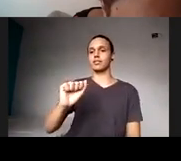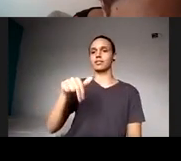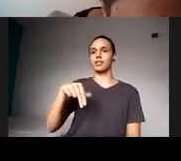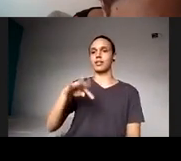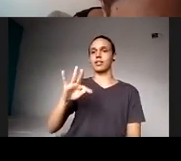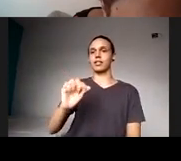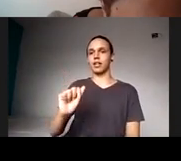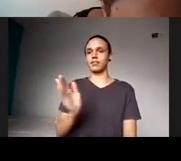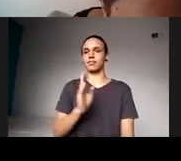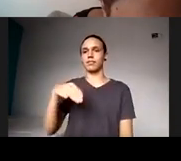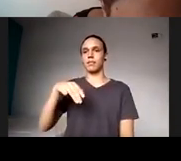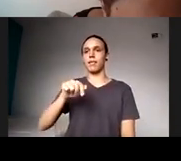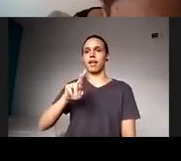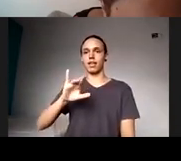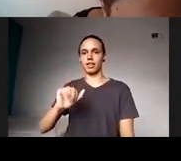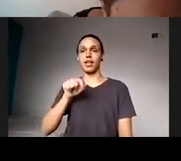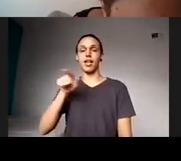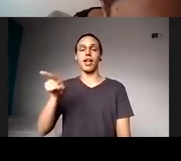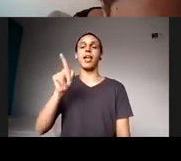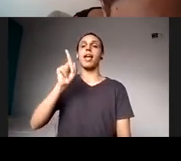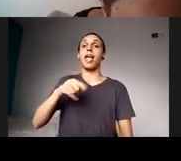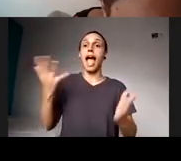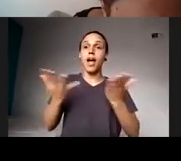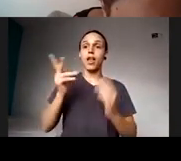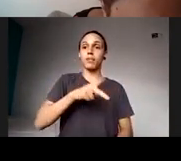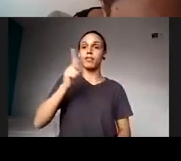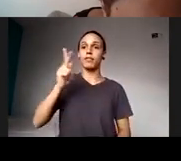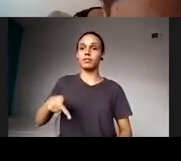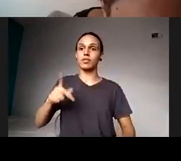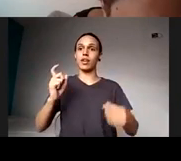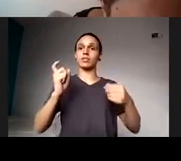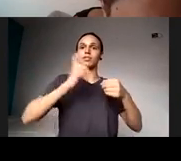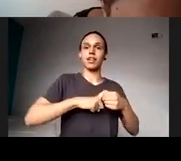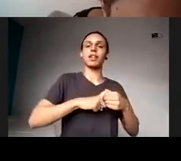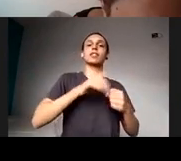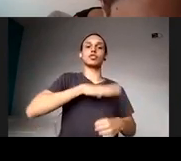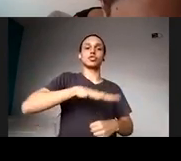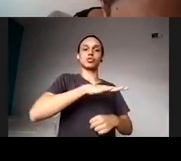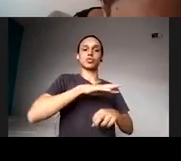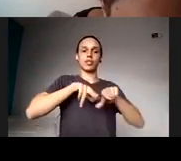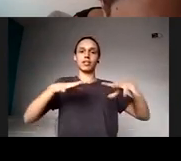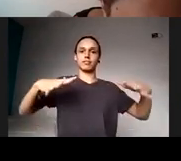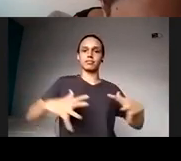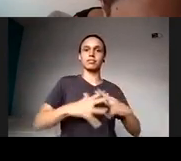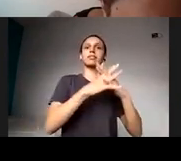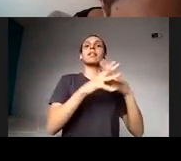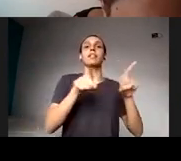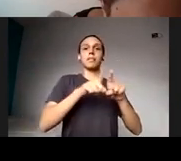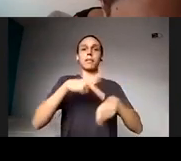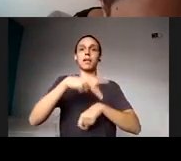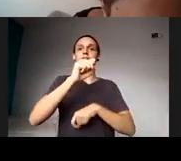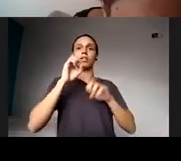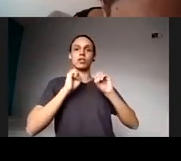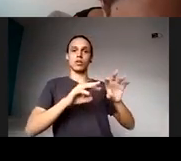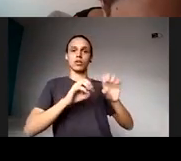Atualmente, é professora associada do Instituto Multidisciplinário e do Programa de Pós-Graduação em Educação, Contextos